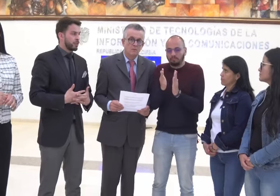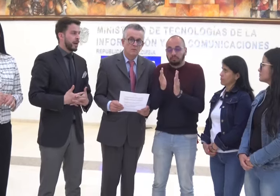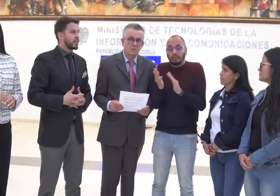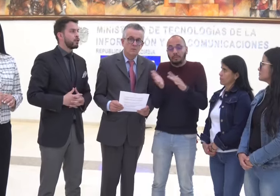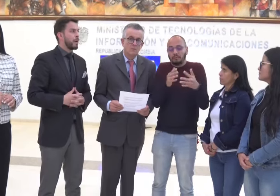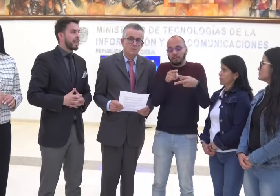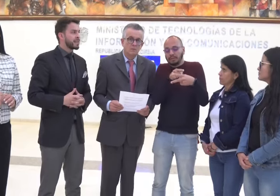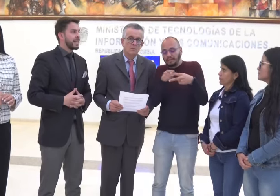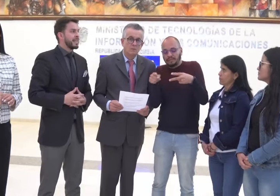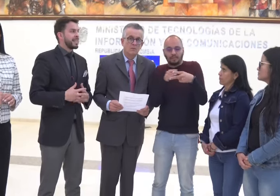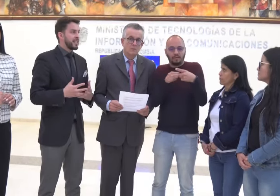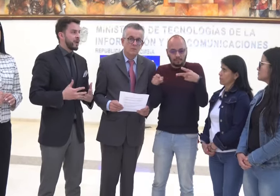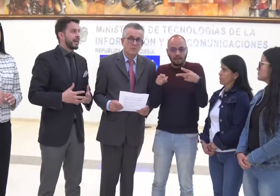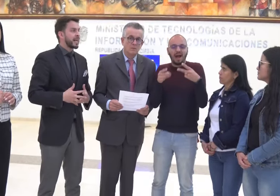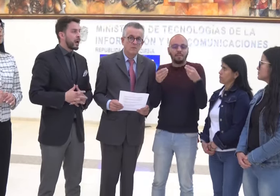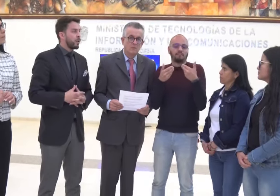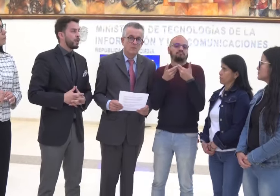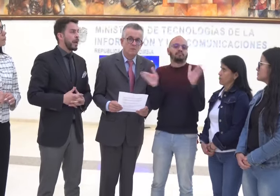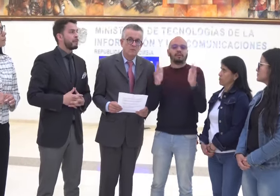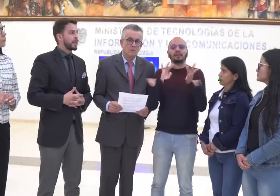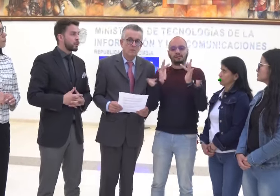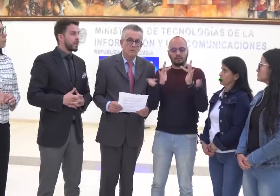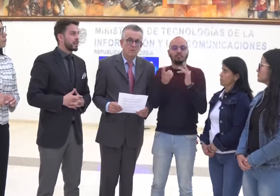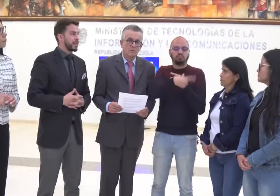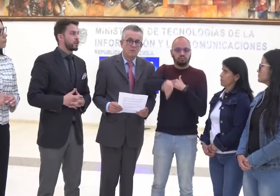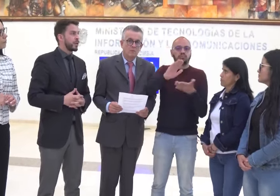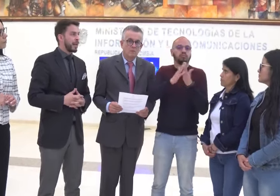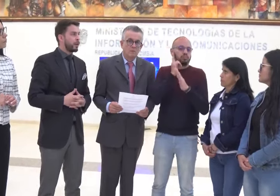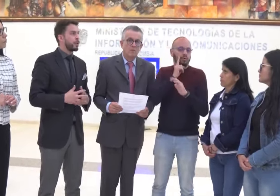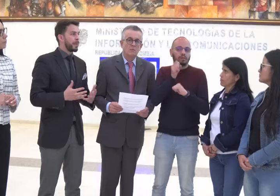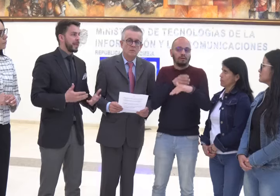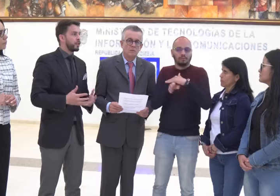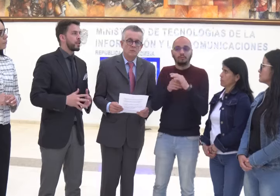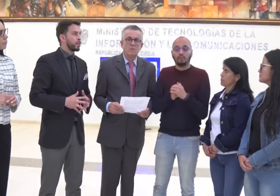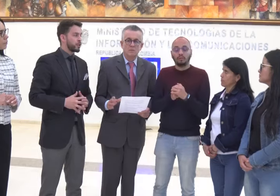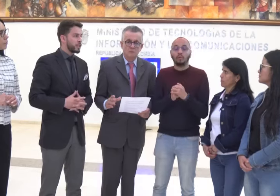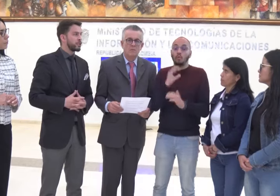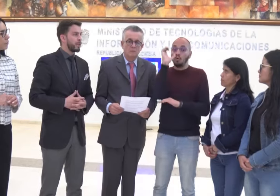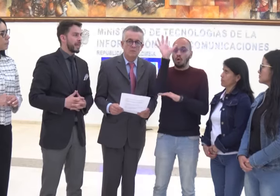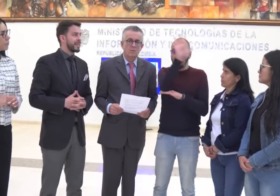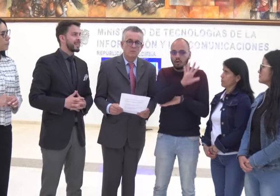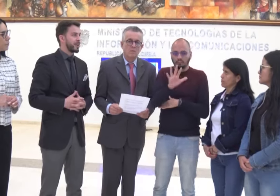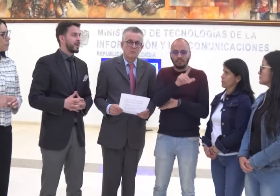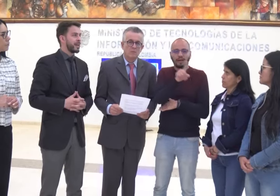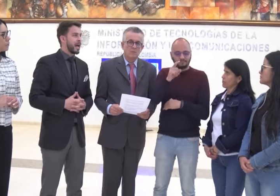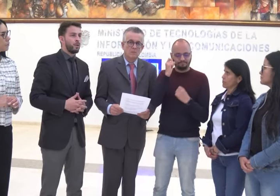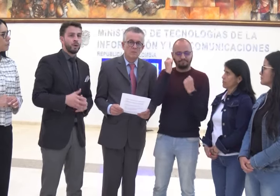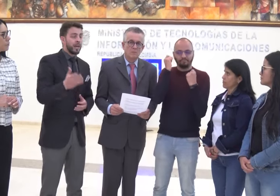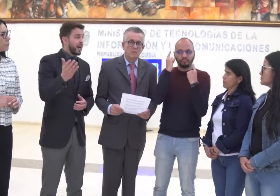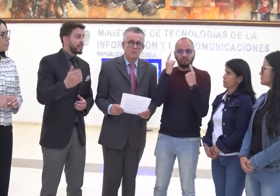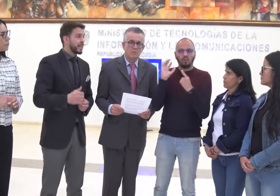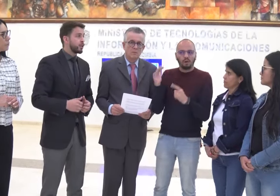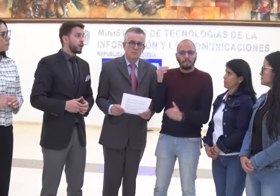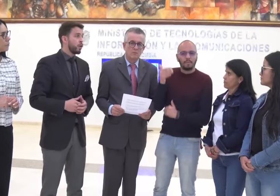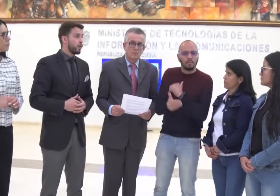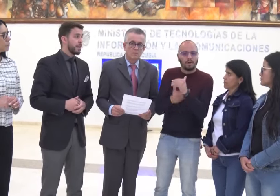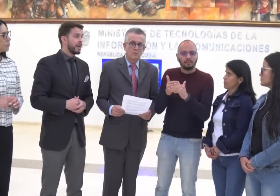semanas o más se llevará a cabo la apertura del centro de relevo dependiendo del proceso también que se llevará a cabo. Así que toda Colombia